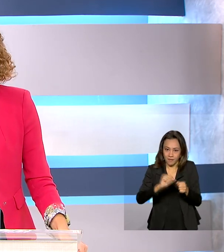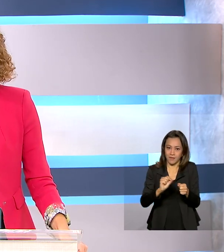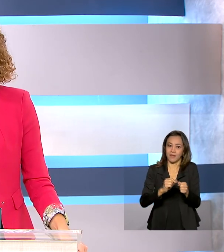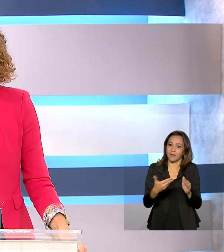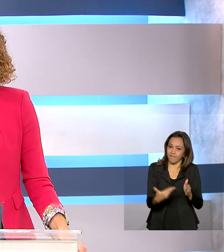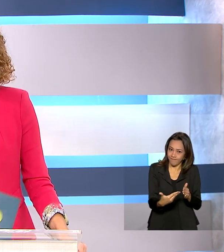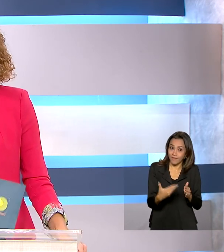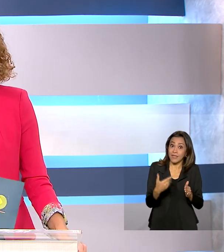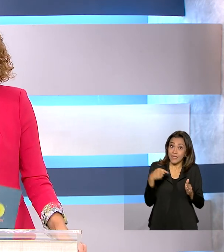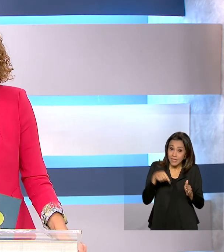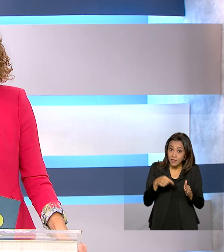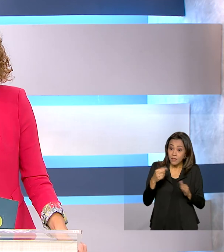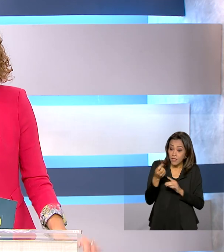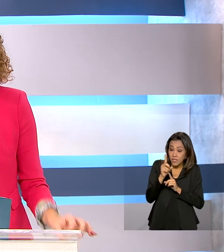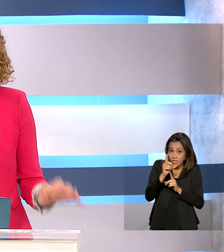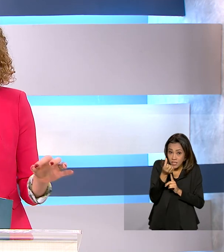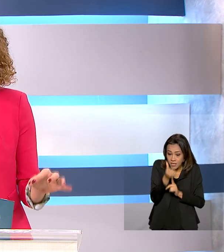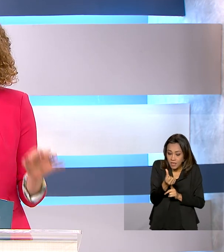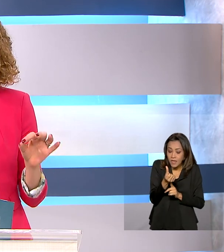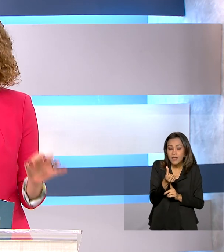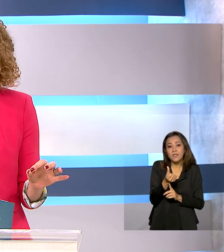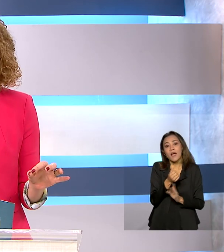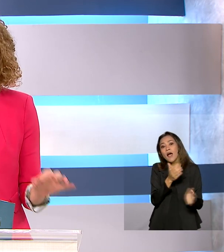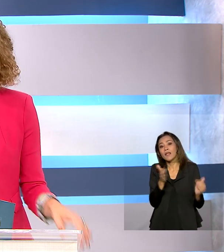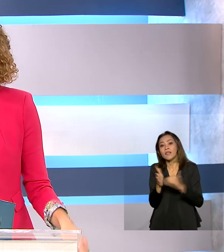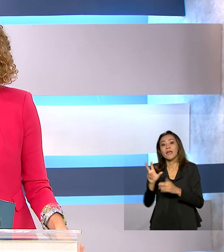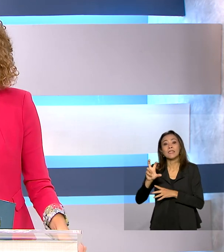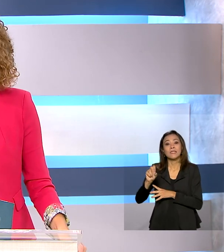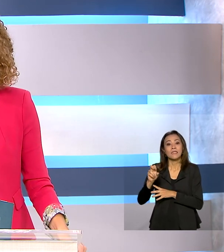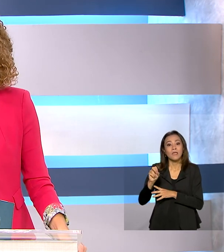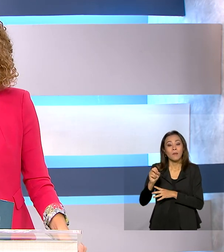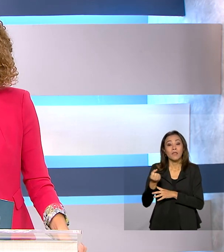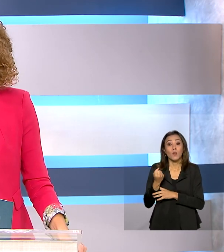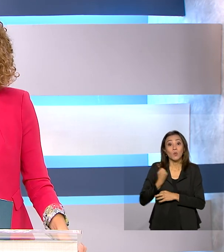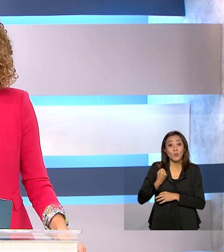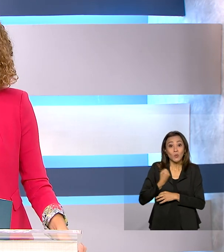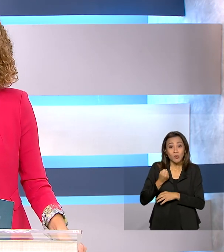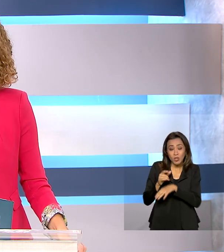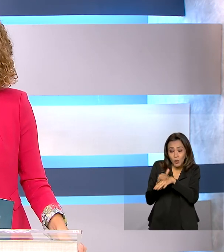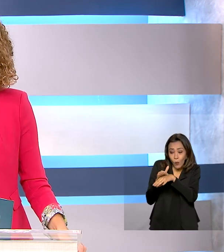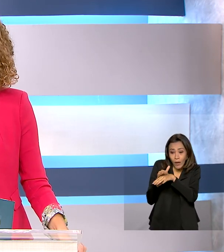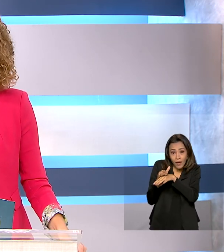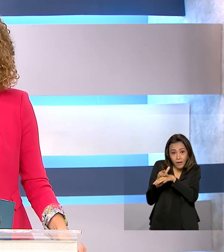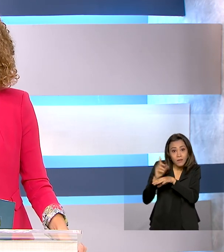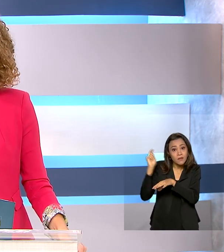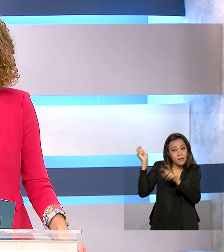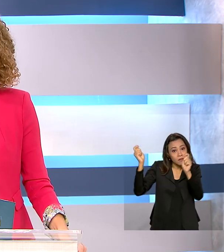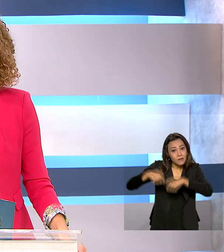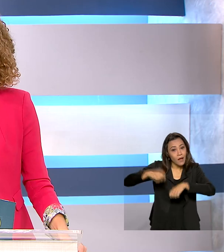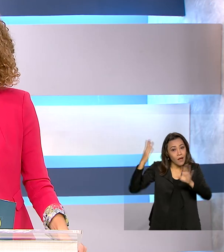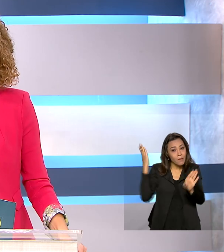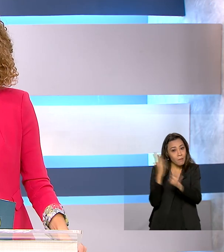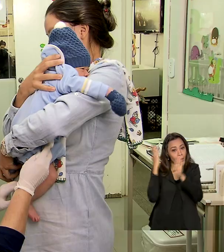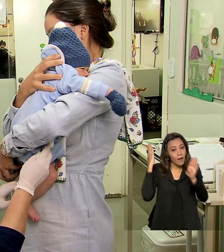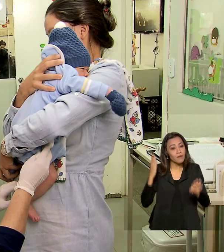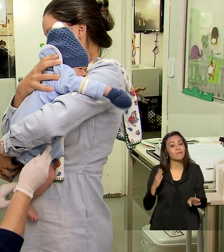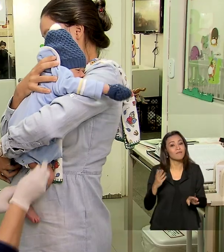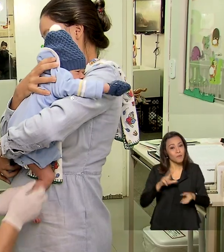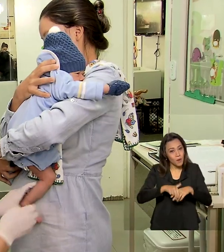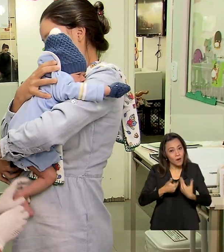isso, sobe de 6 para 50 o número de doenças que podem ser detectadas pelo exame.